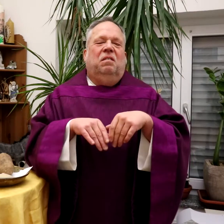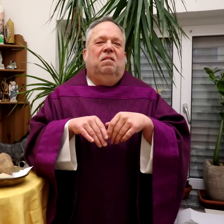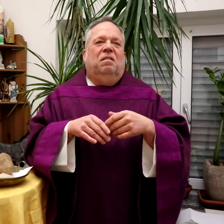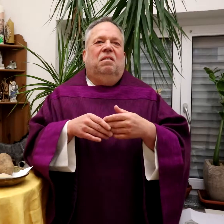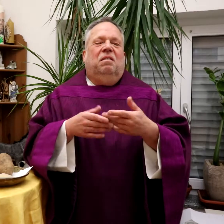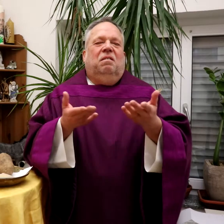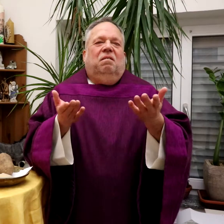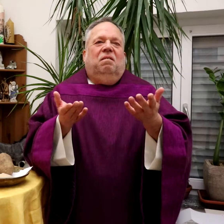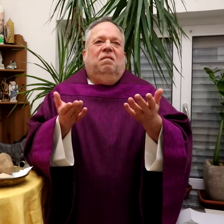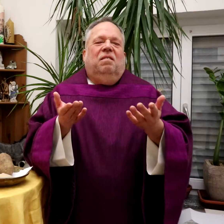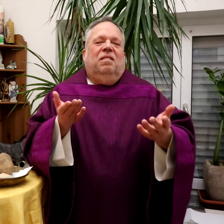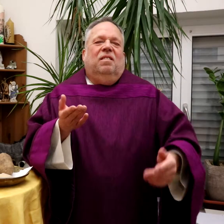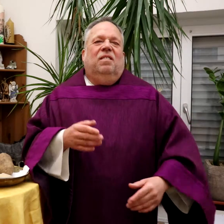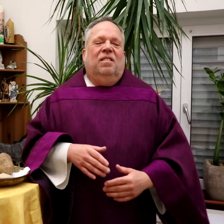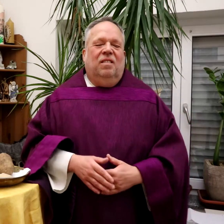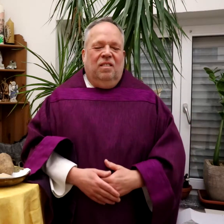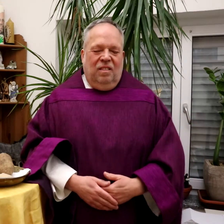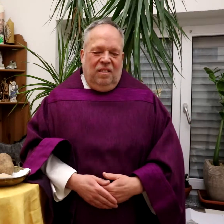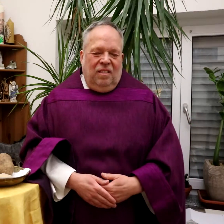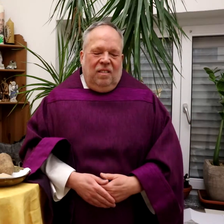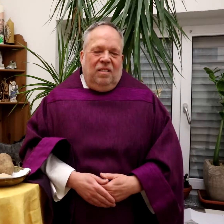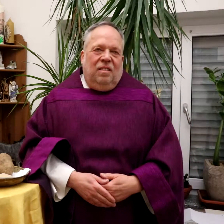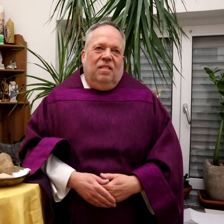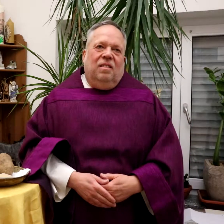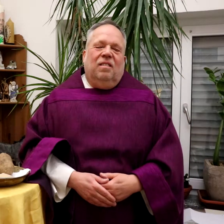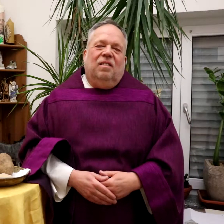Manchmal empfindet man das als nicht so wertvoll, wertlos.